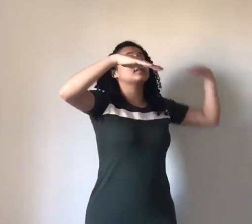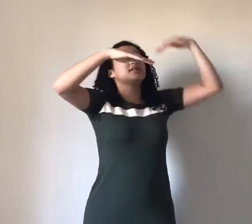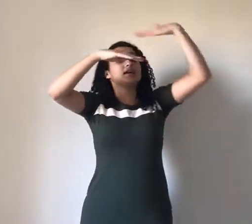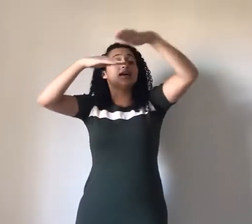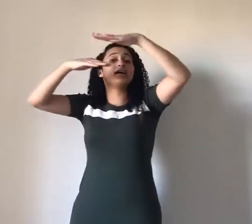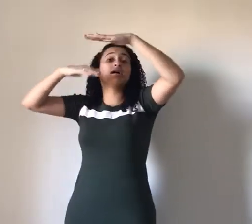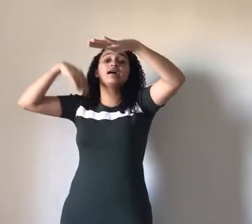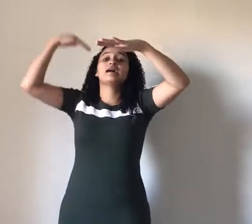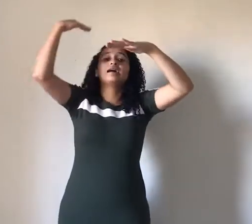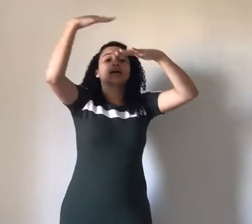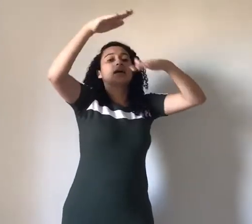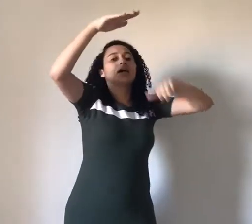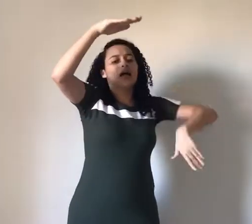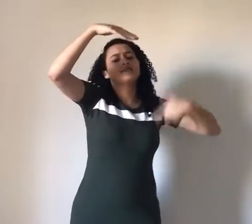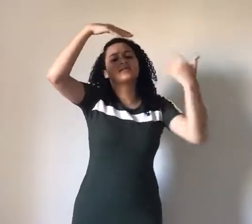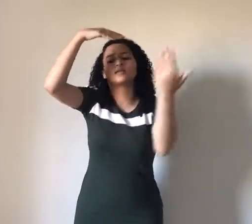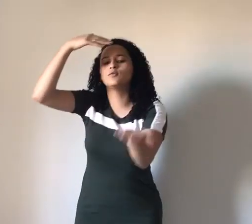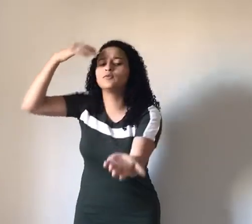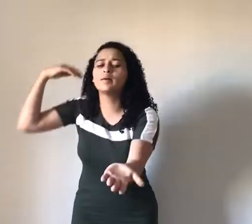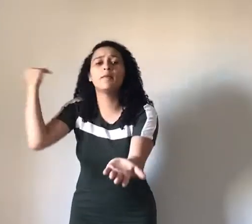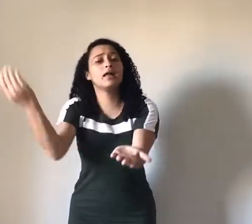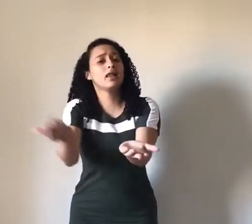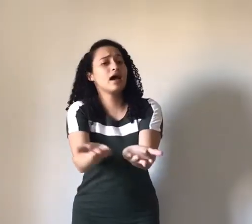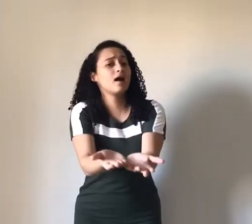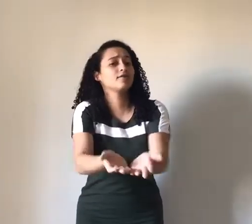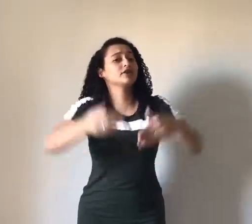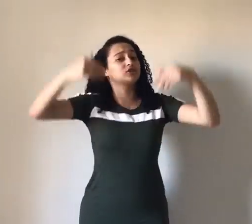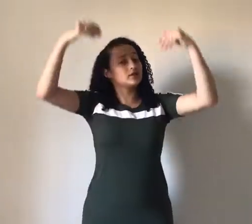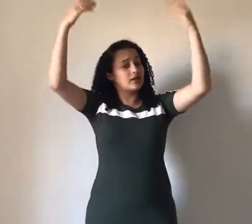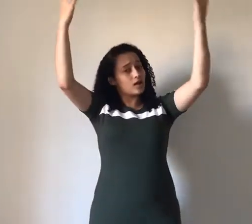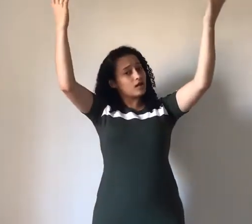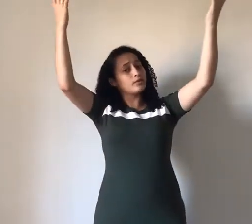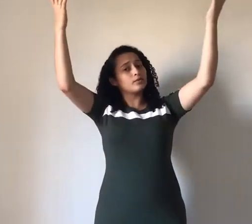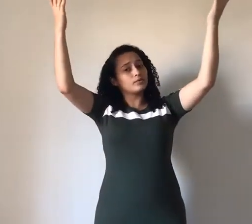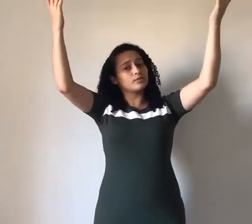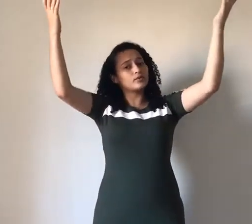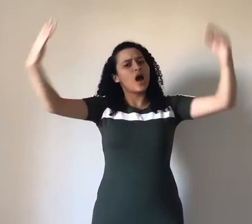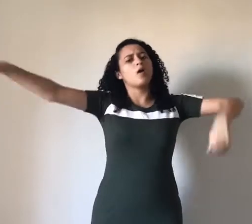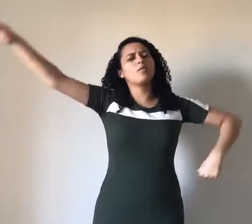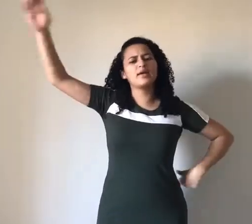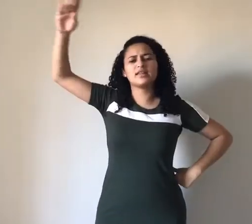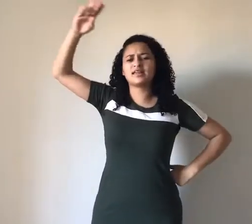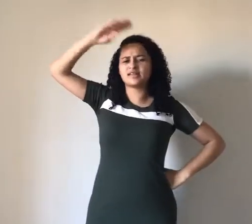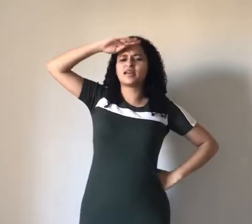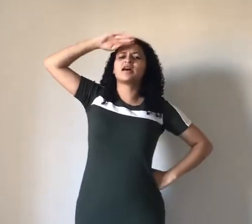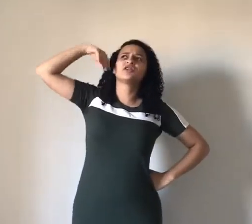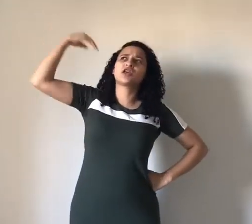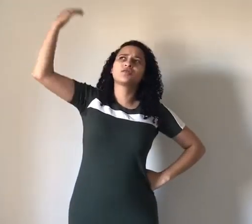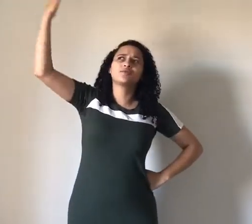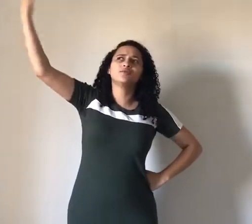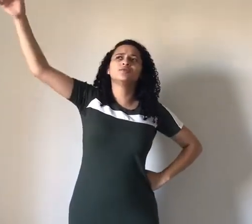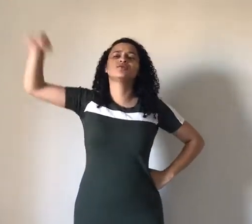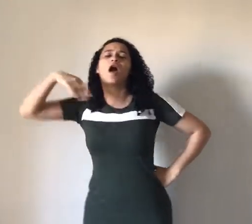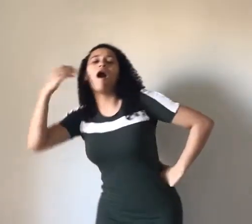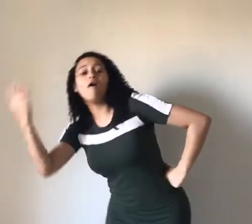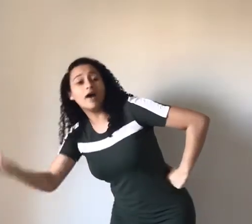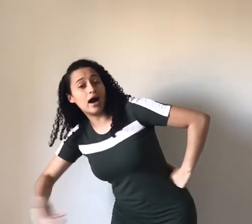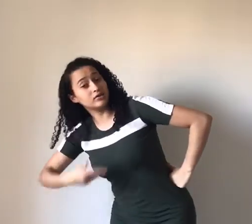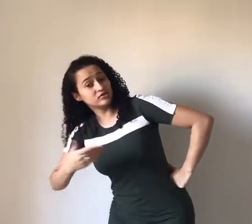Quero crescer palavra de Deus Obedecer a Jesus Honrados